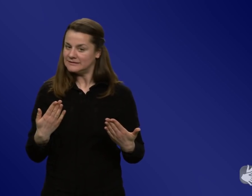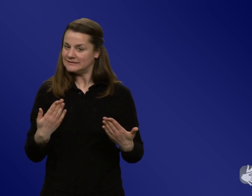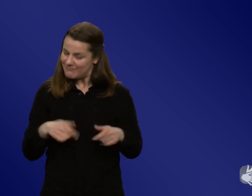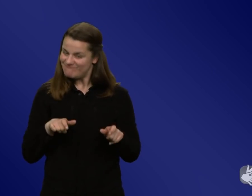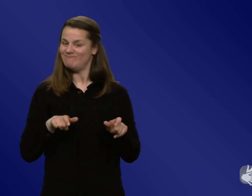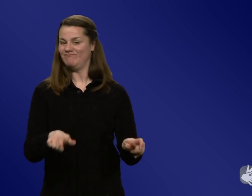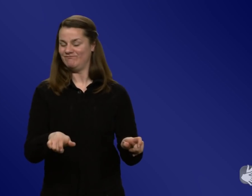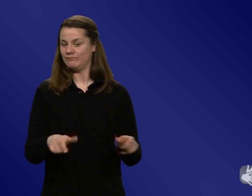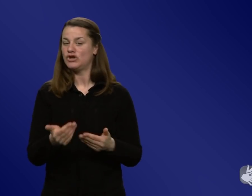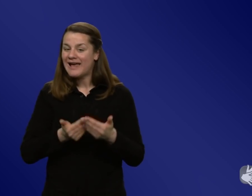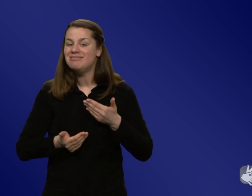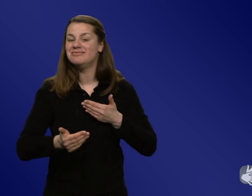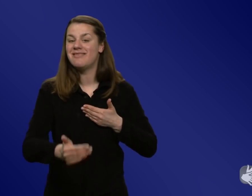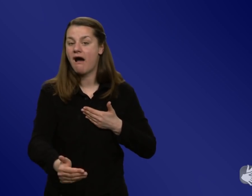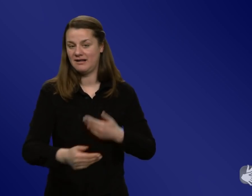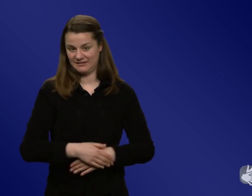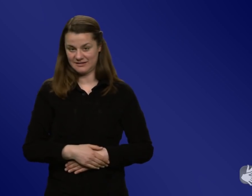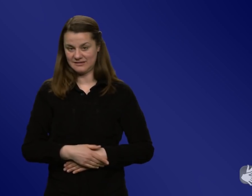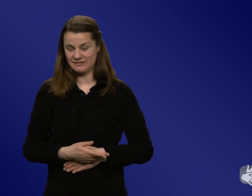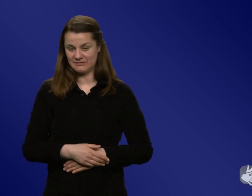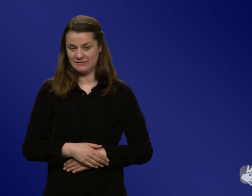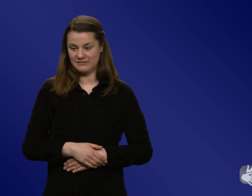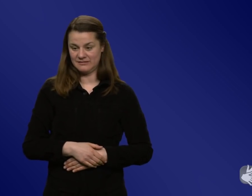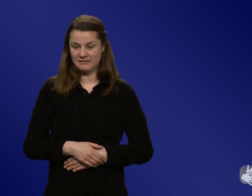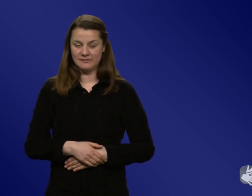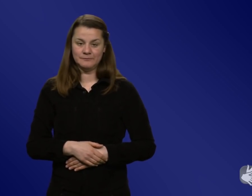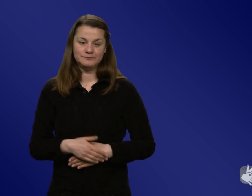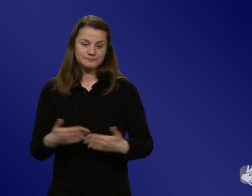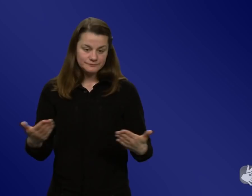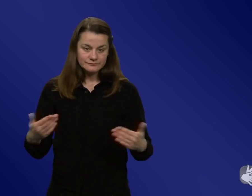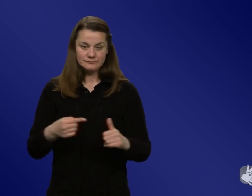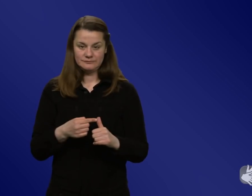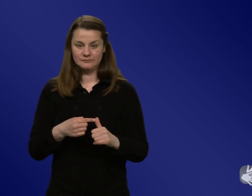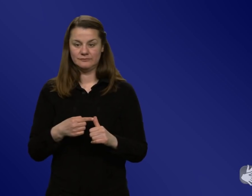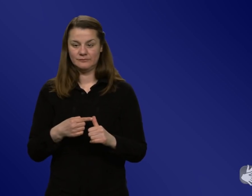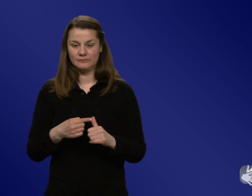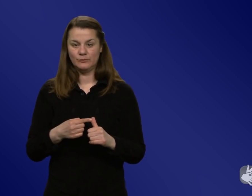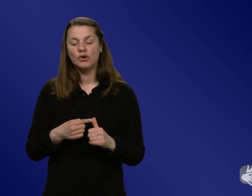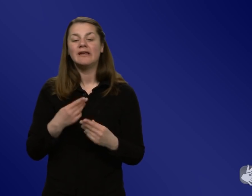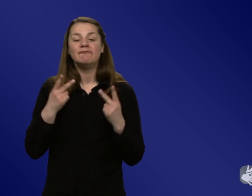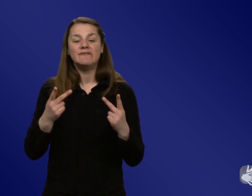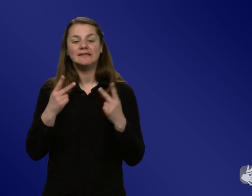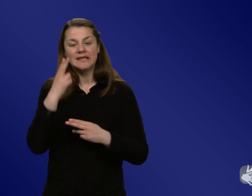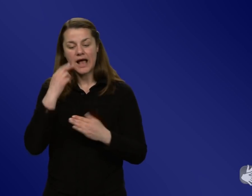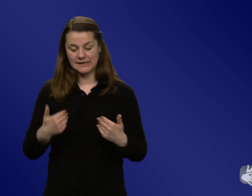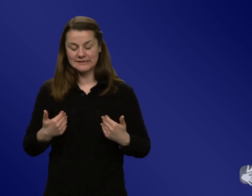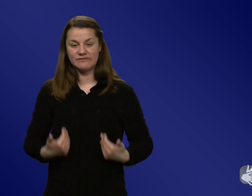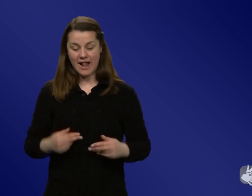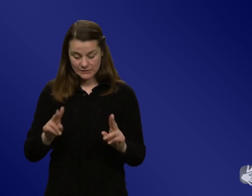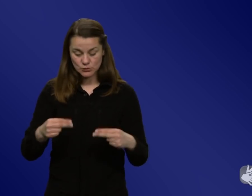Längerwährendes. Also da ist es dann nicht so, dass einfache Änderungen in der Umwelt mich dann wieder zum alten Verhalten führen. Also es gibt einfach so viele Vorteile von diesen